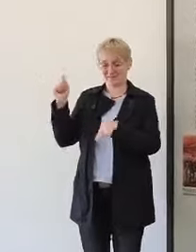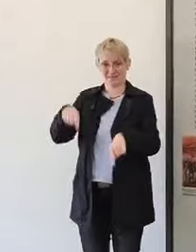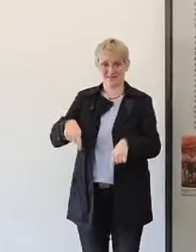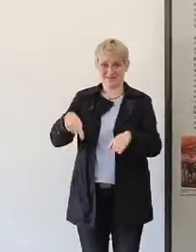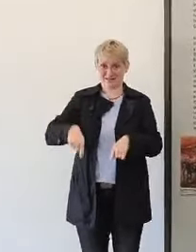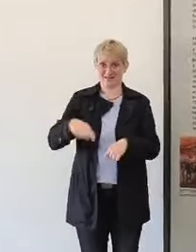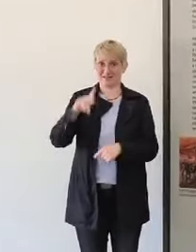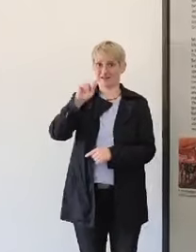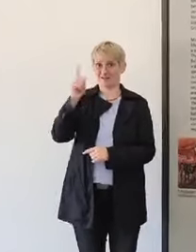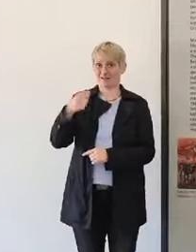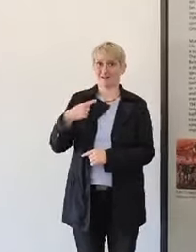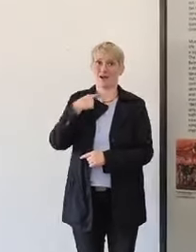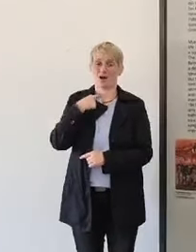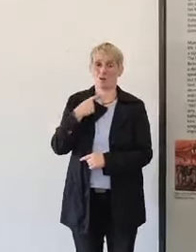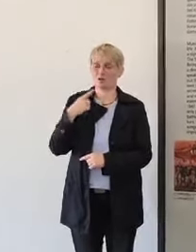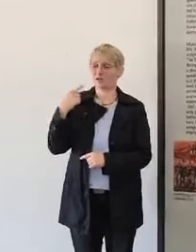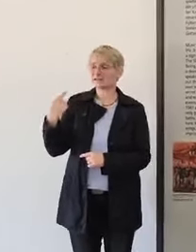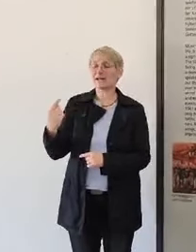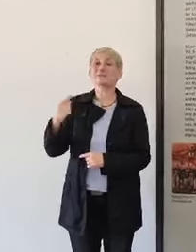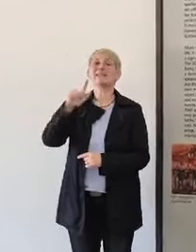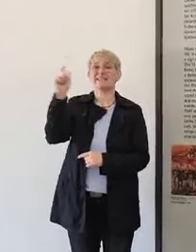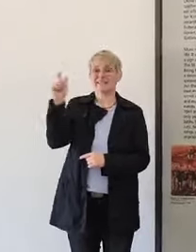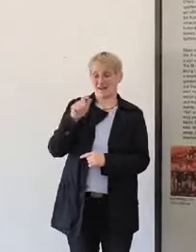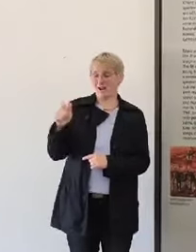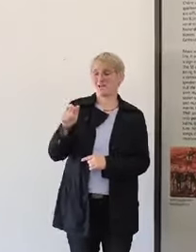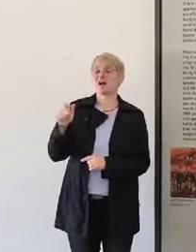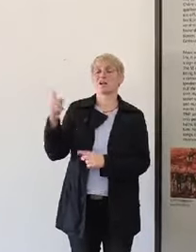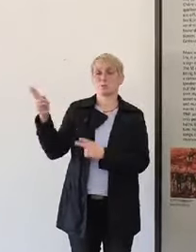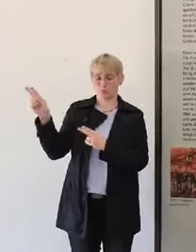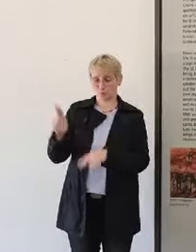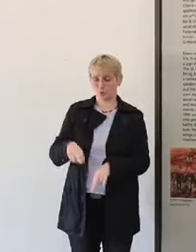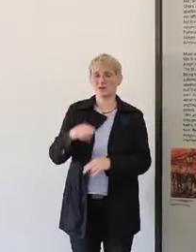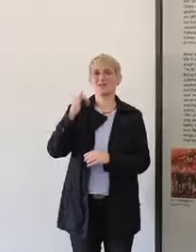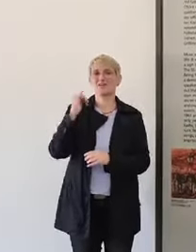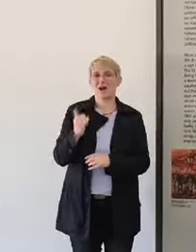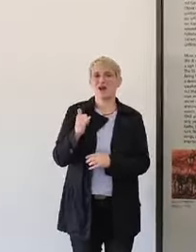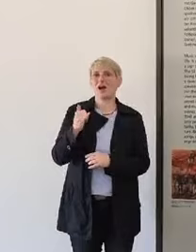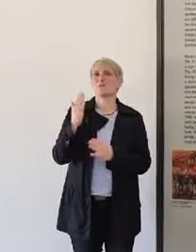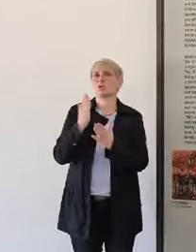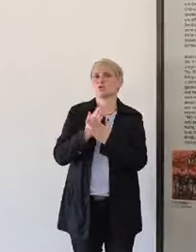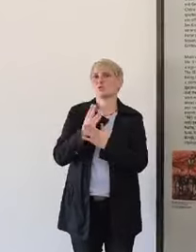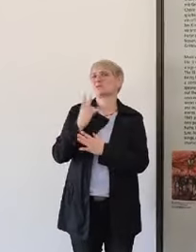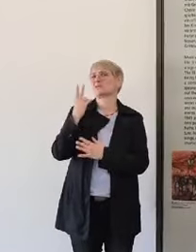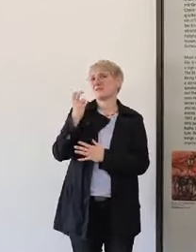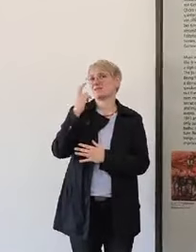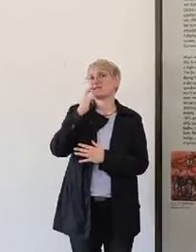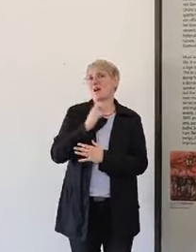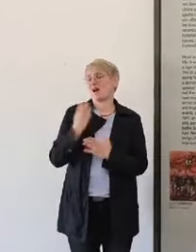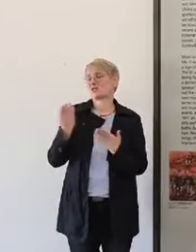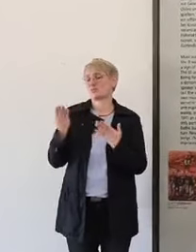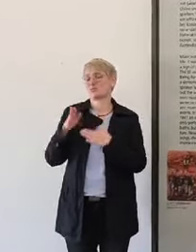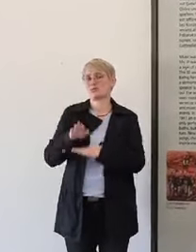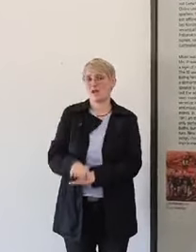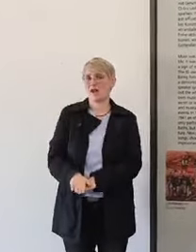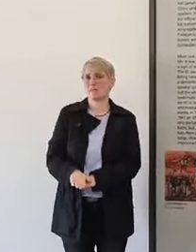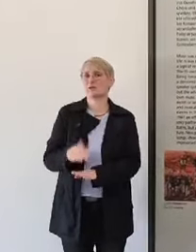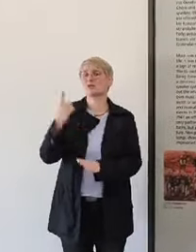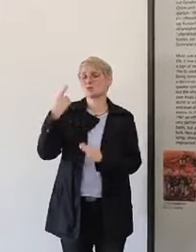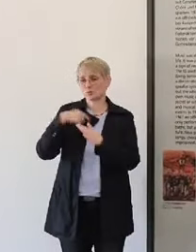Dachau. He came back Italy, but he died in the age of 20 years after the deportation.